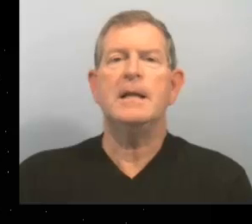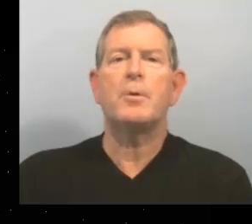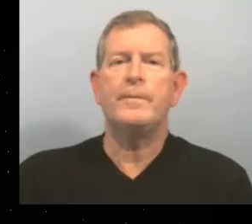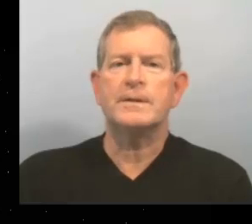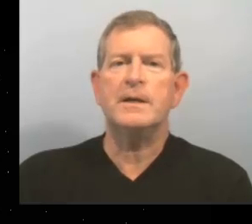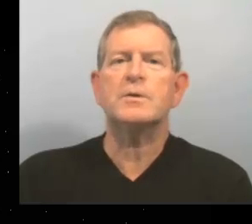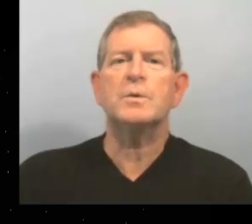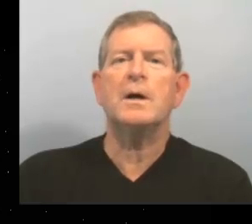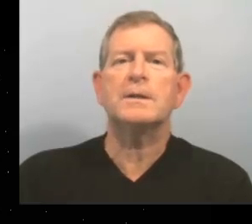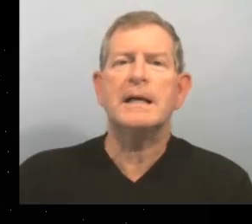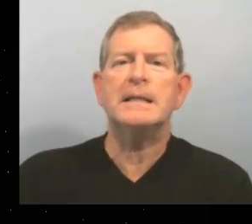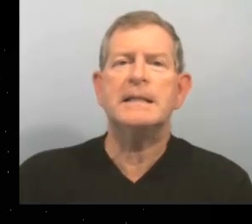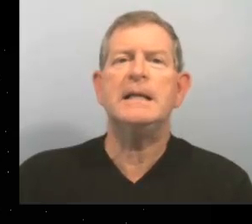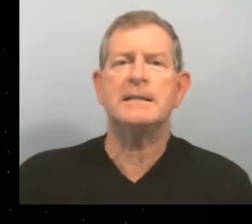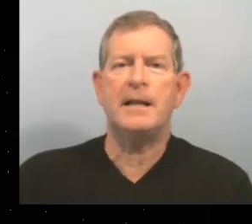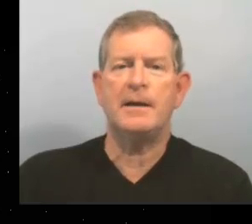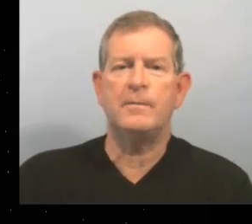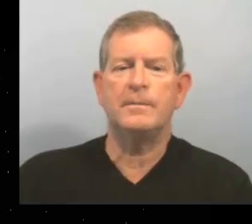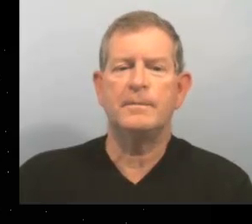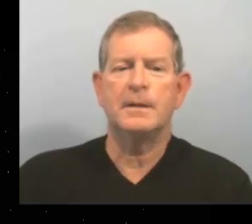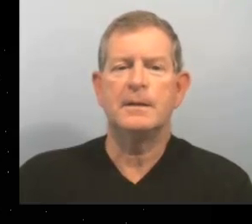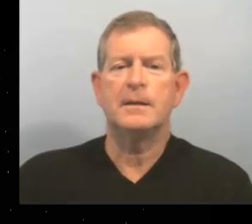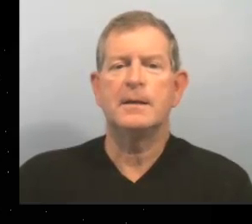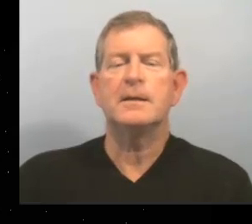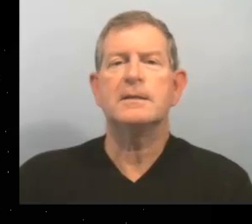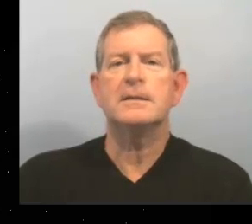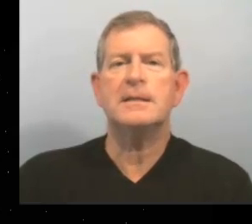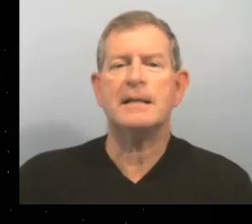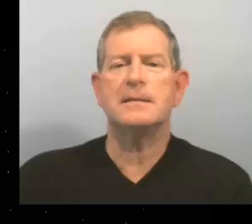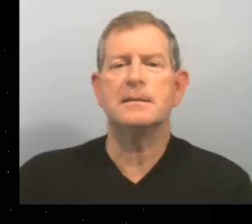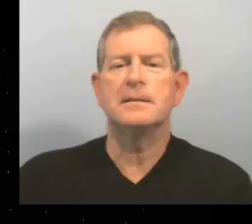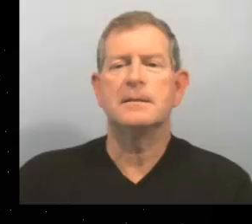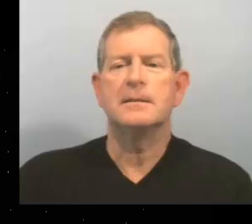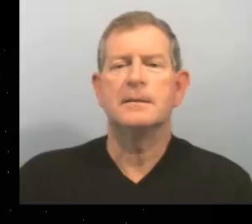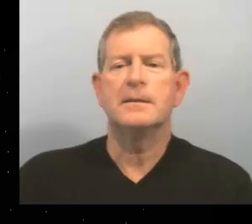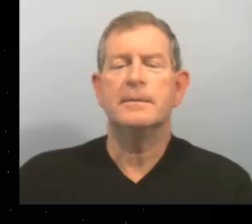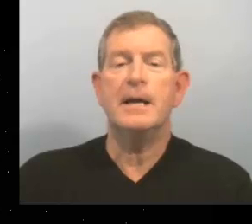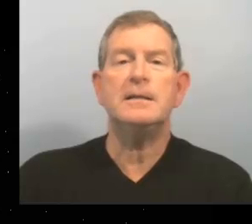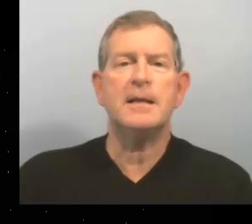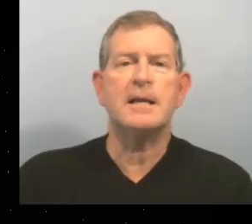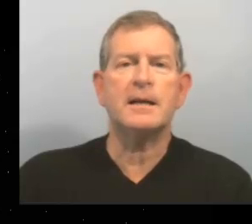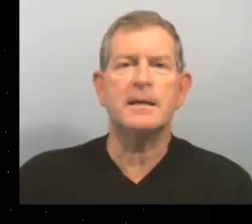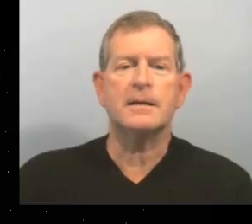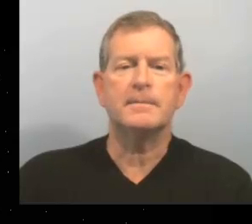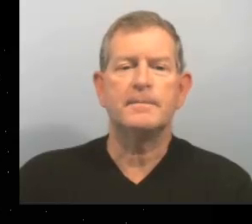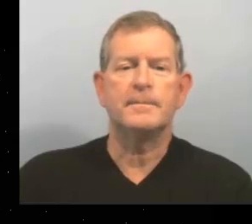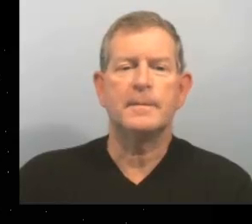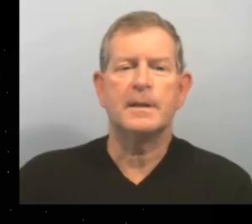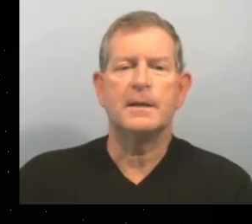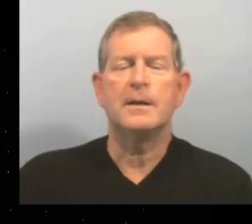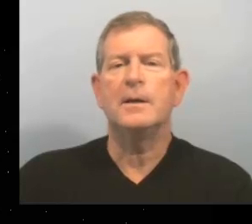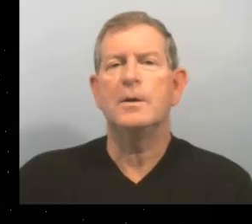Les professeurs sont en train d'aider les élèves Sept Elle sait écrire